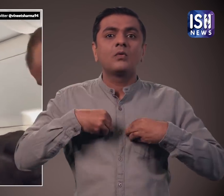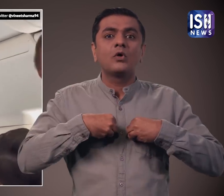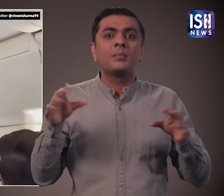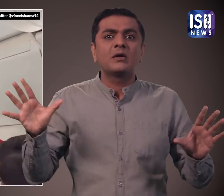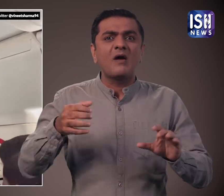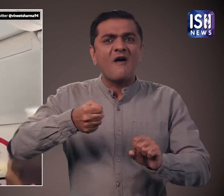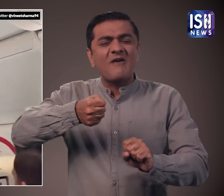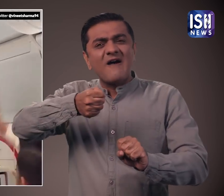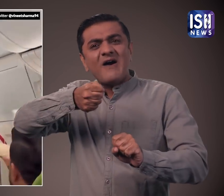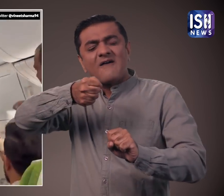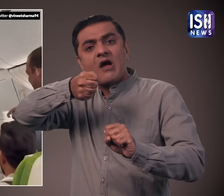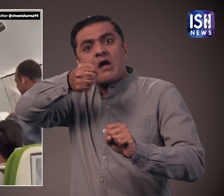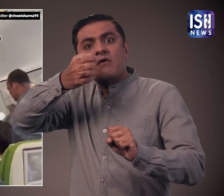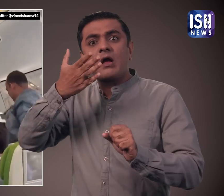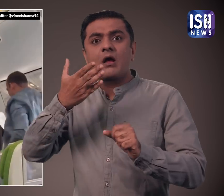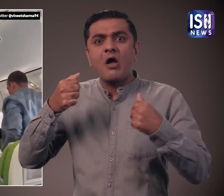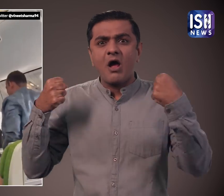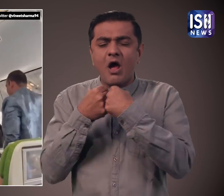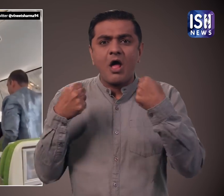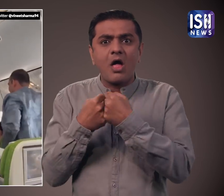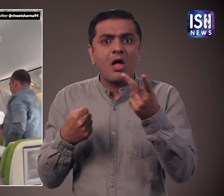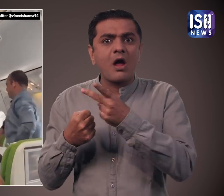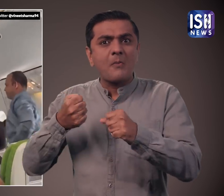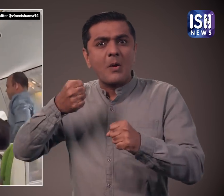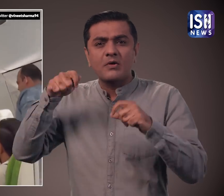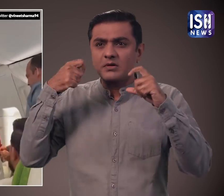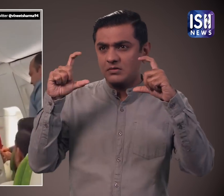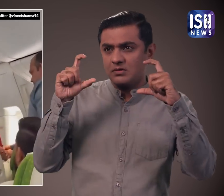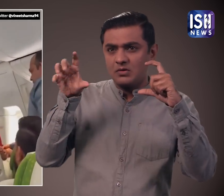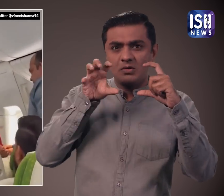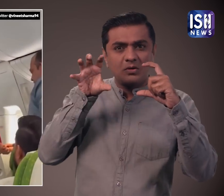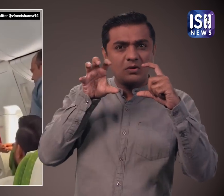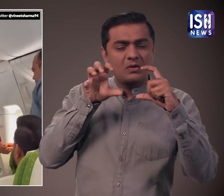जगड़ा हो गया हिंसक मारपीट को एक सहोय यात्री ने मुबाईल पर कैद कर लिया